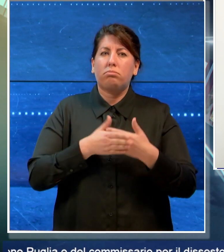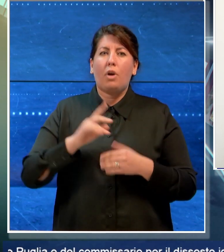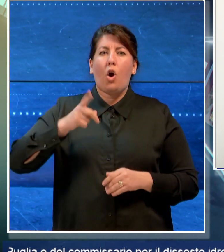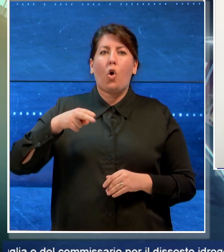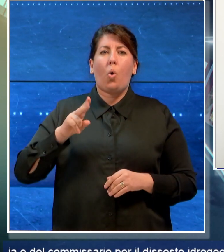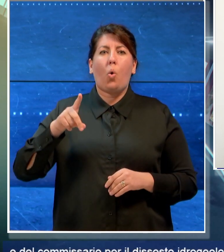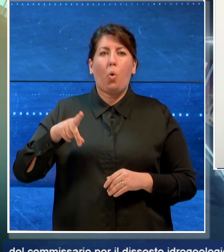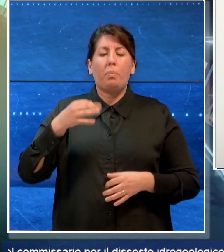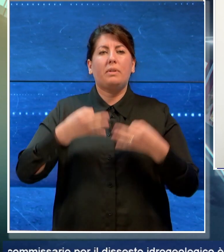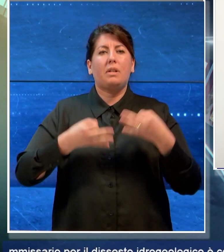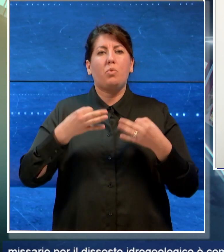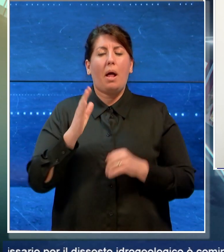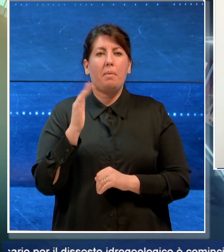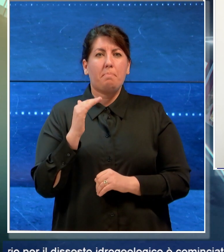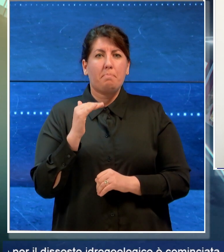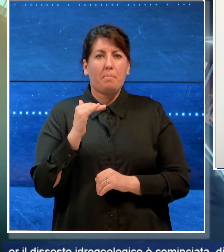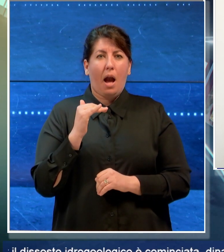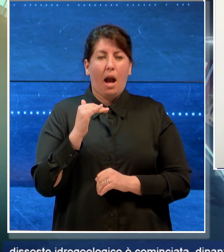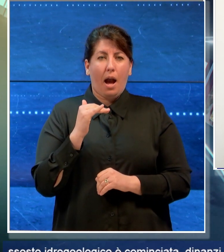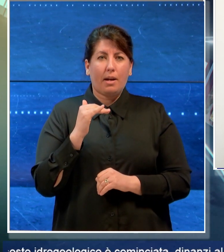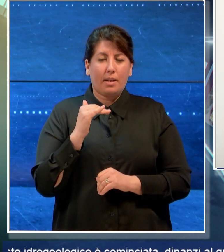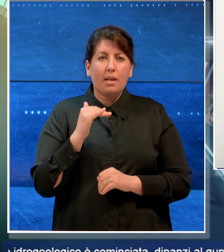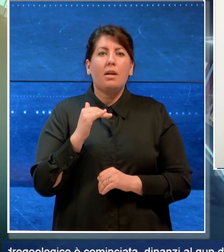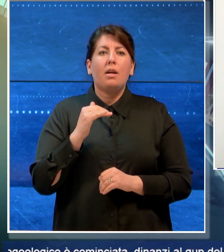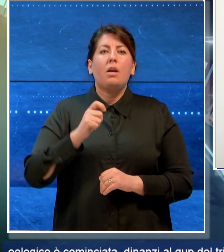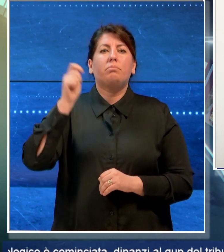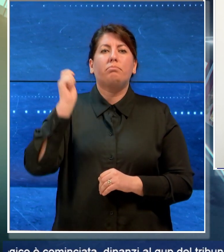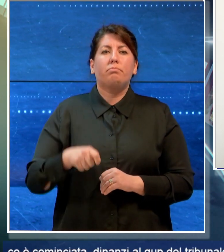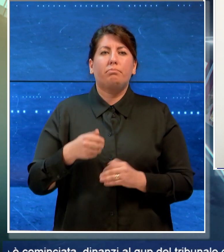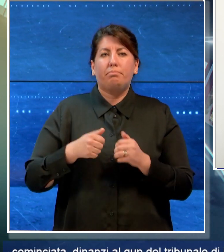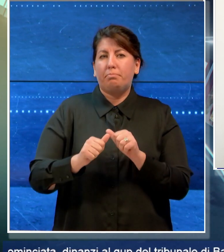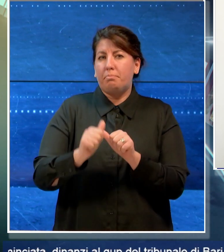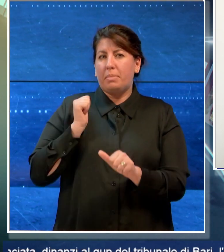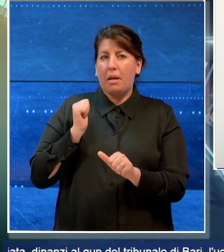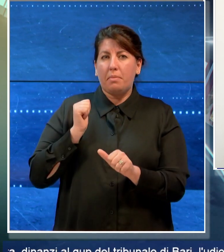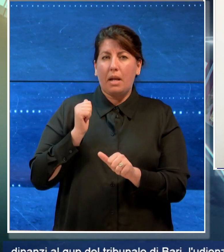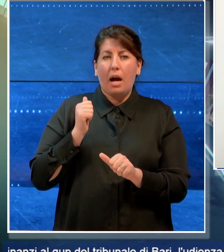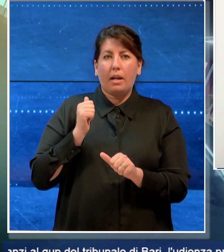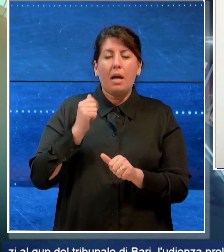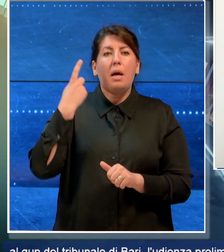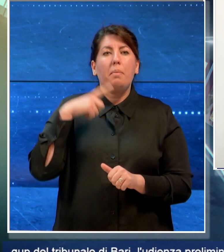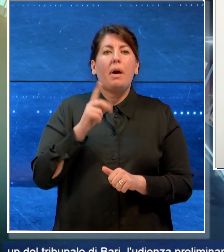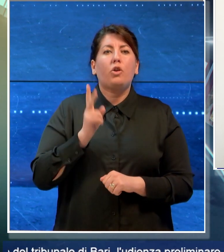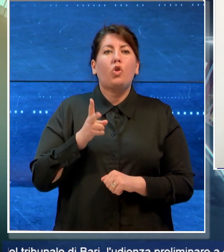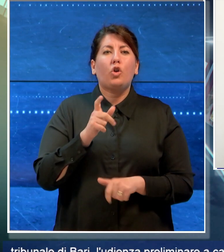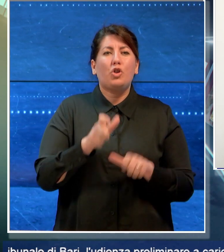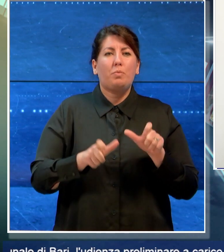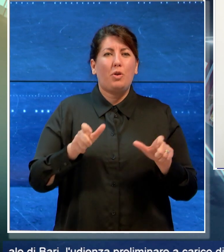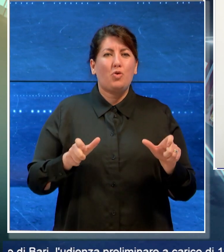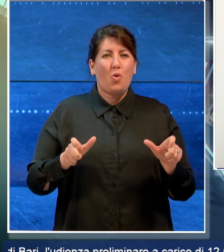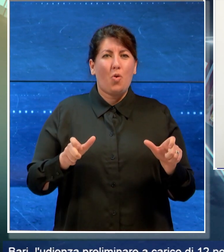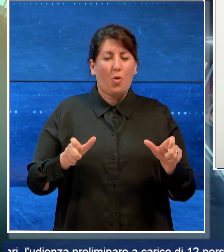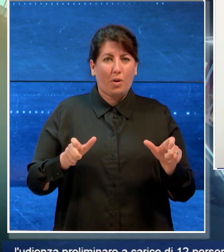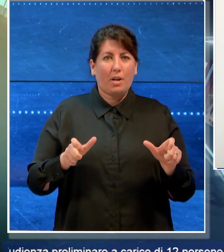Tribunale di Bari, l'udienza preliminare a carico di 12 persone,